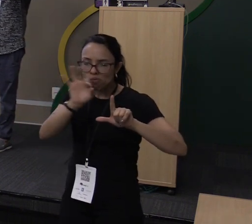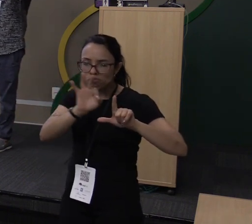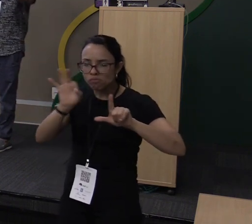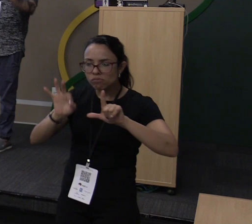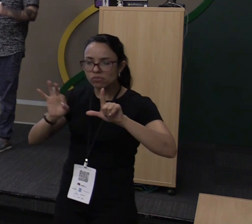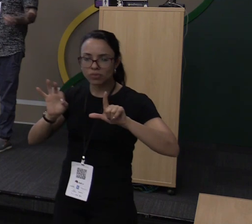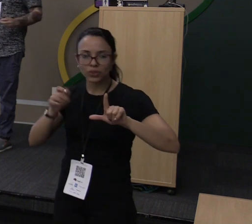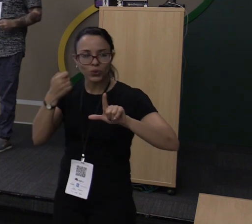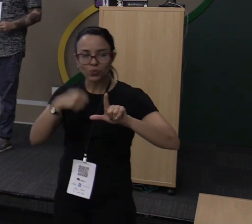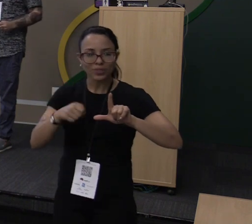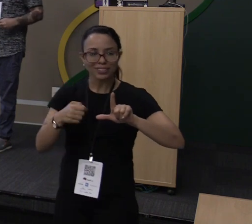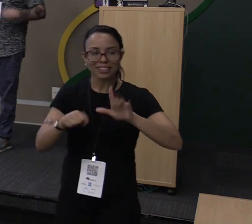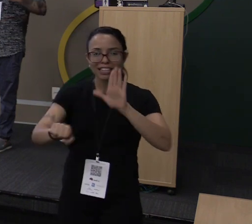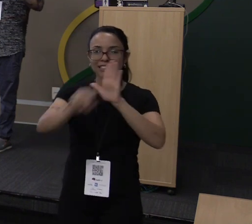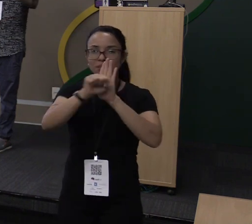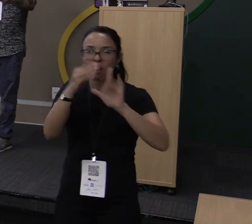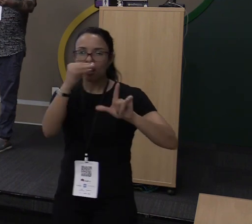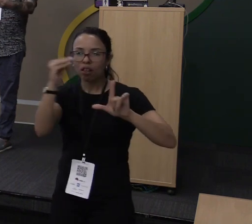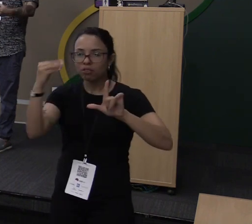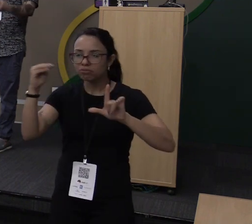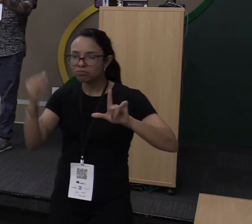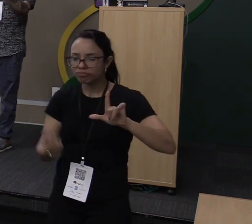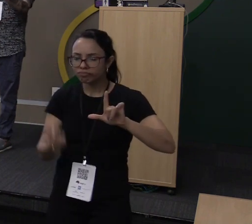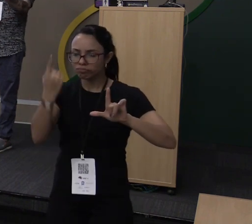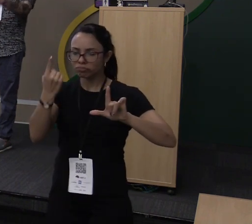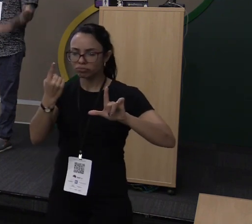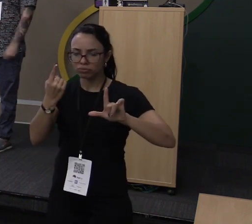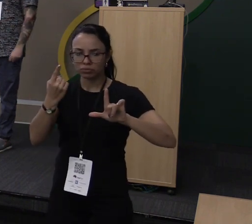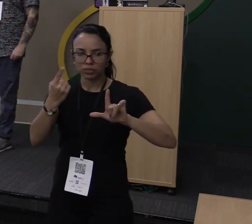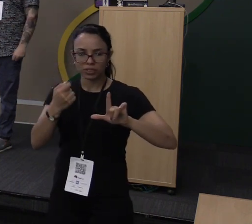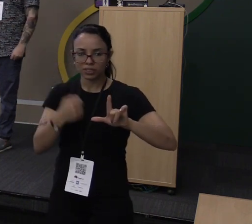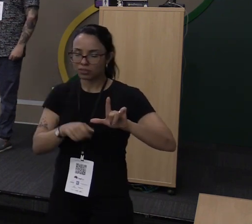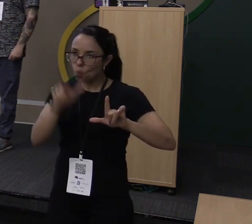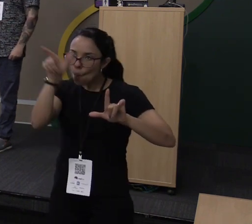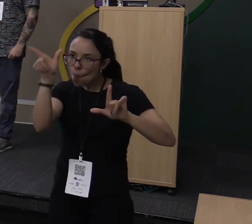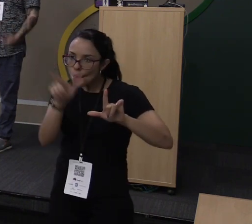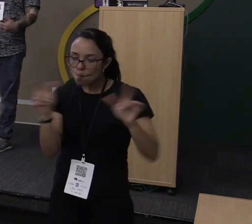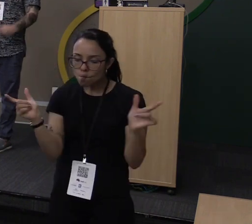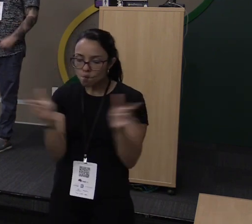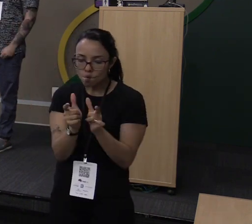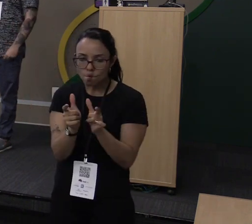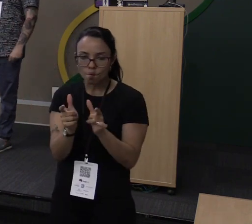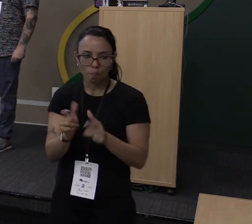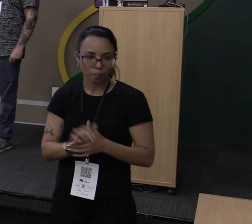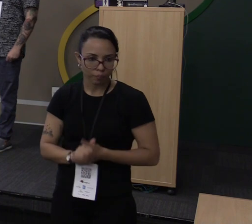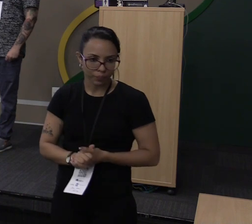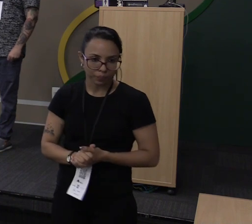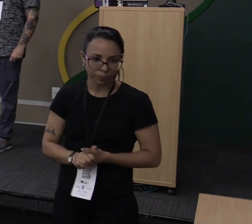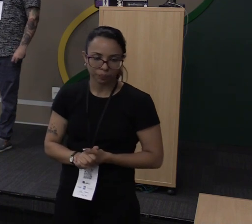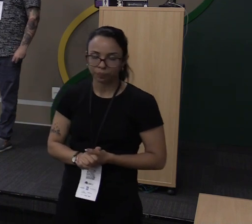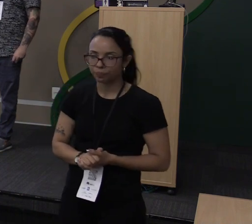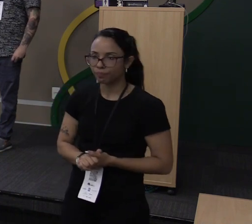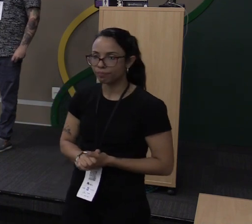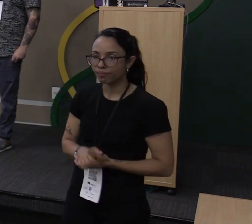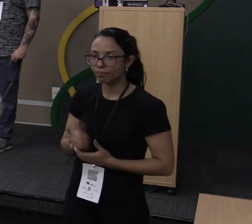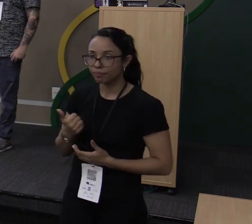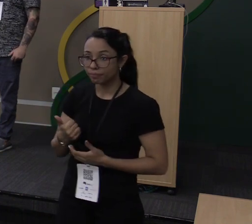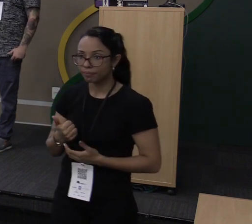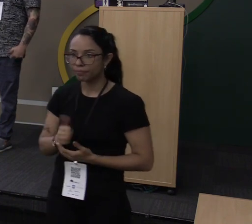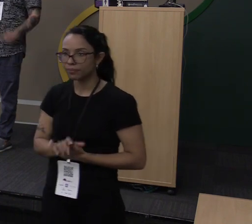de símbolos esquisitos para fazer uma coisa, deixaram muito mais enxuto. Isso aí. Beleza?